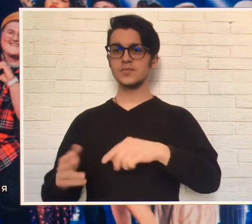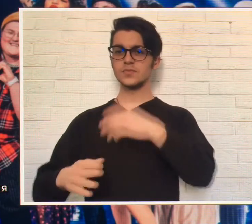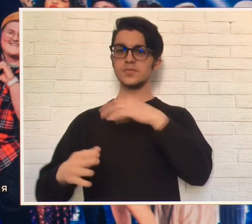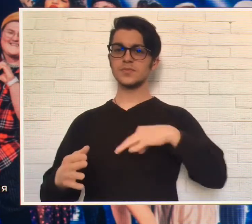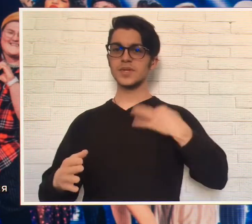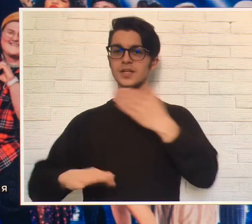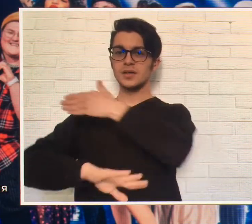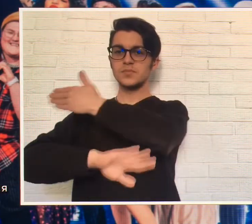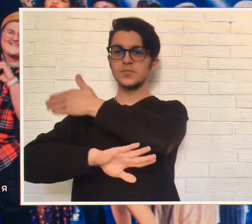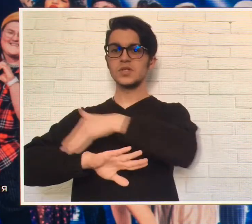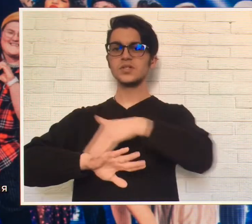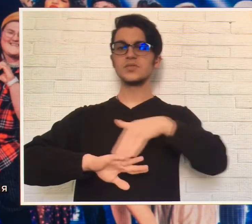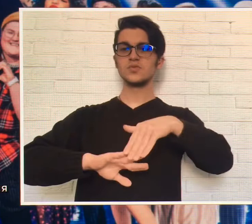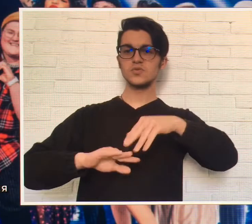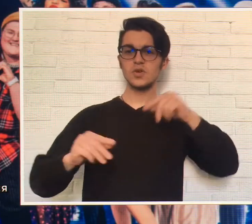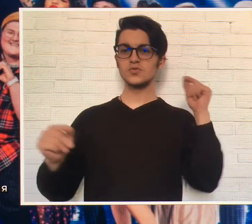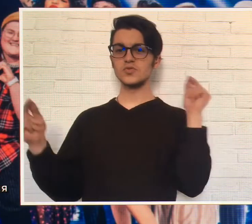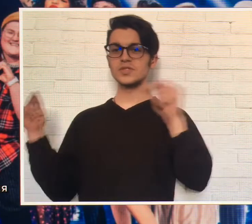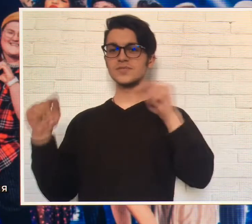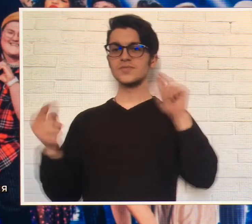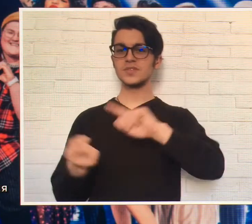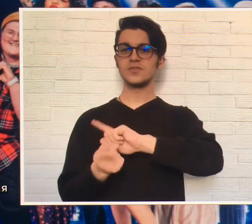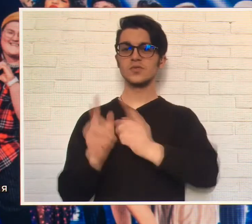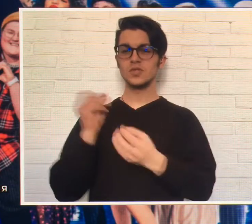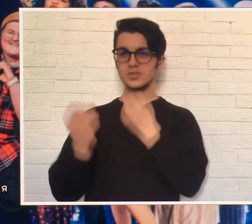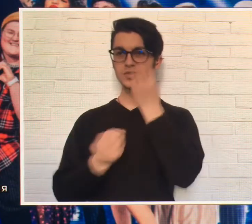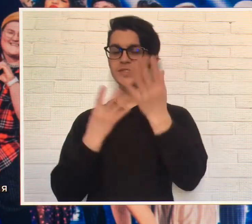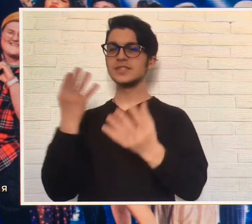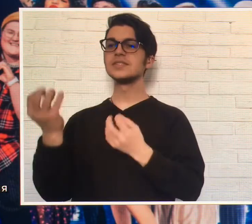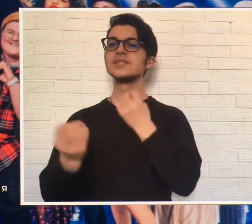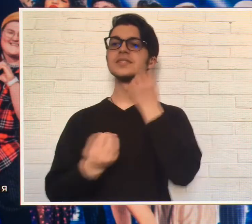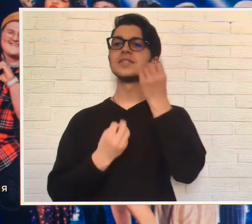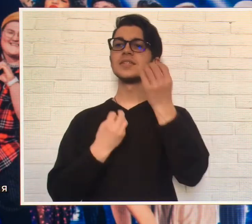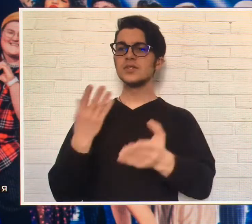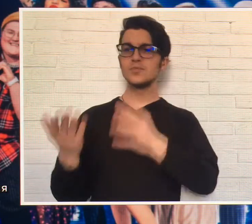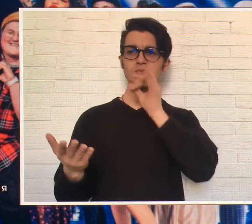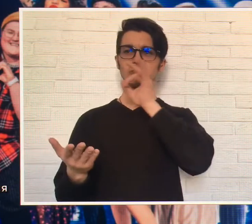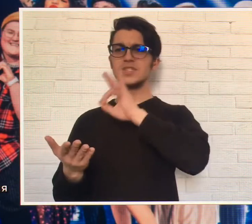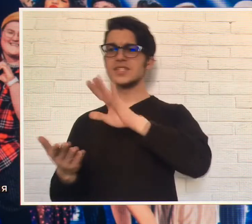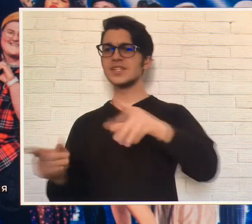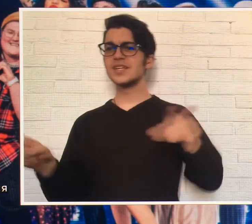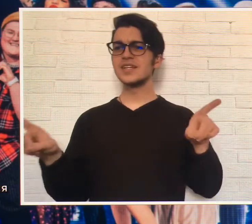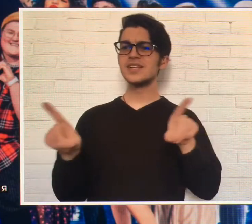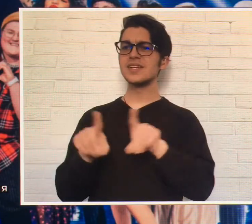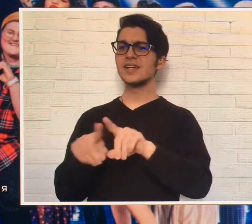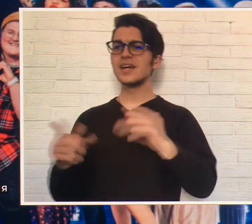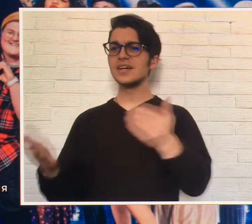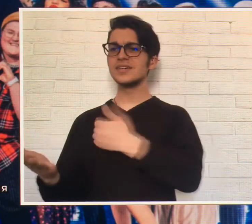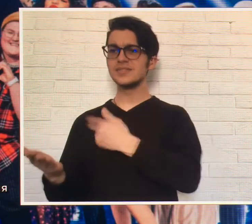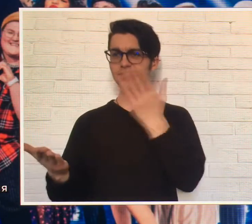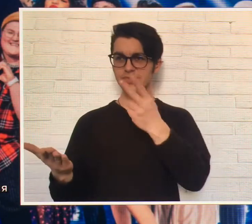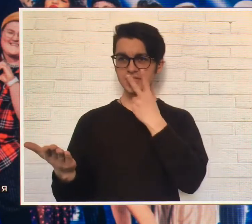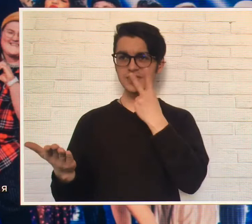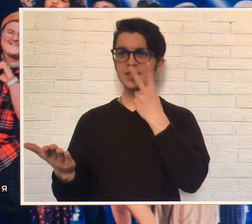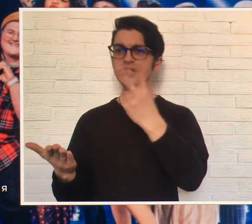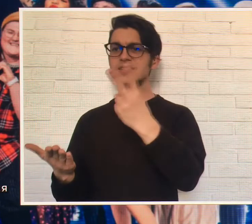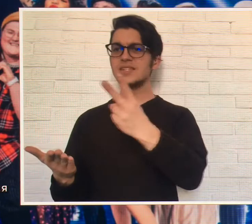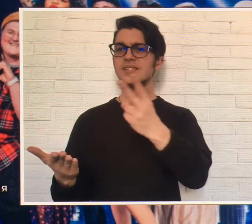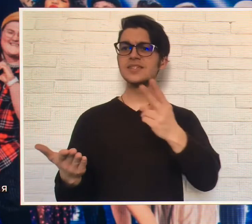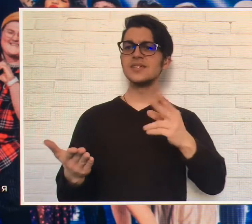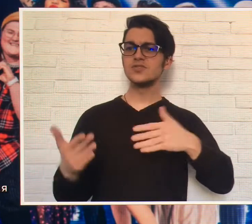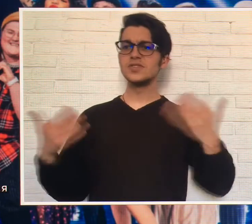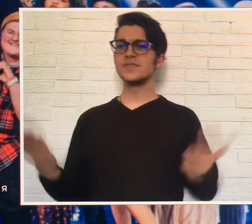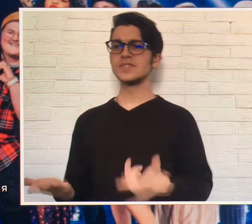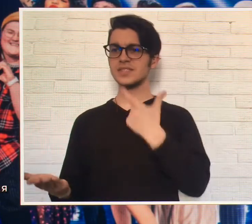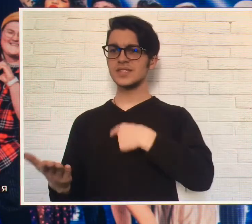себе белые полосы Калючьи какрусы превращать в лотос Не будь тем, каким хотят всегда видеть